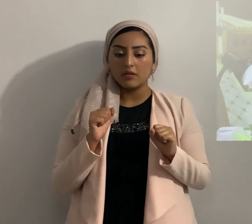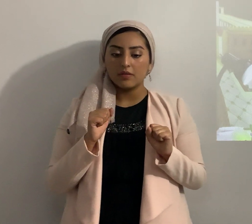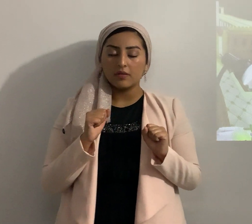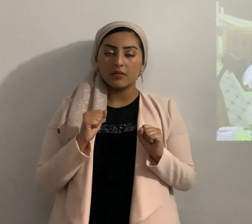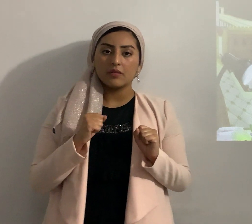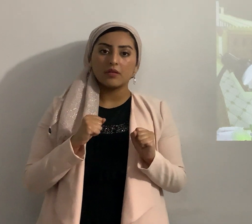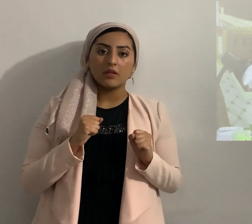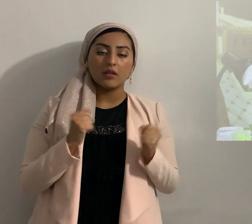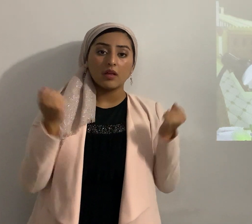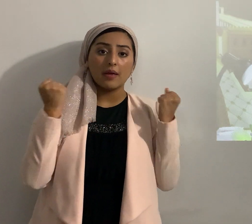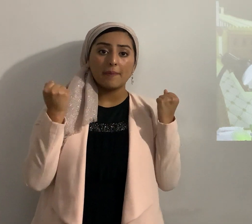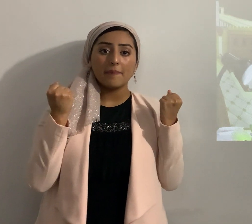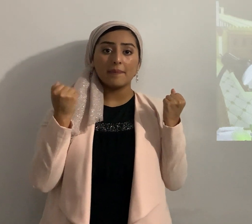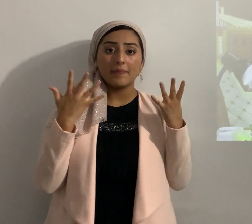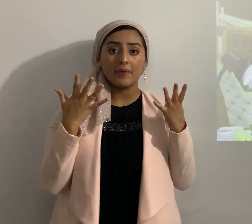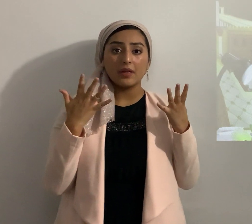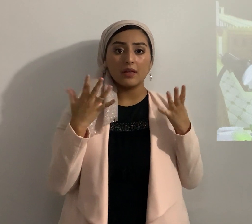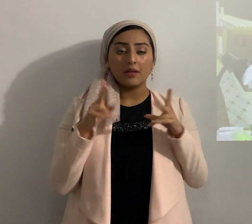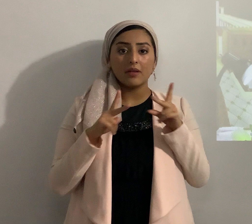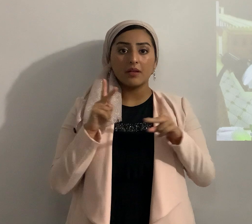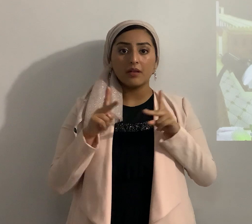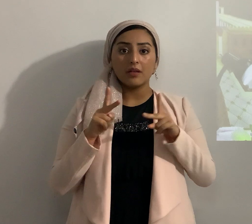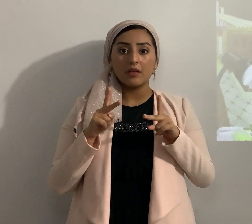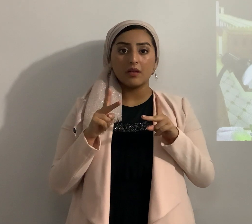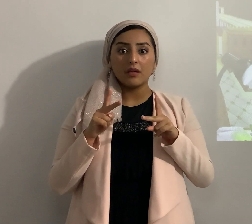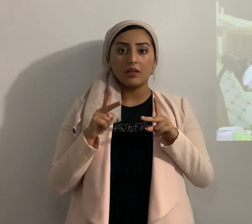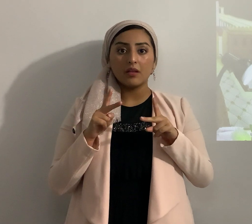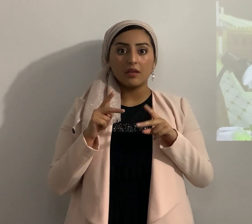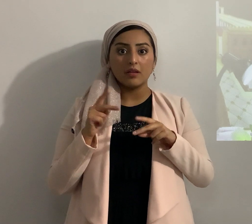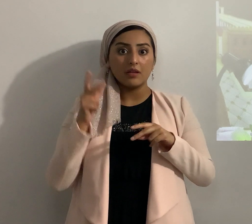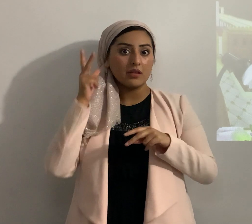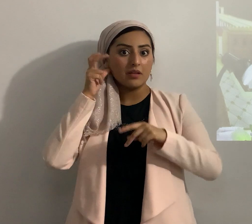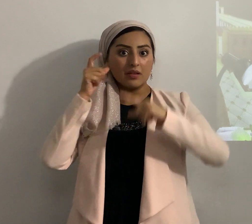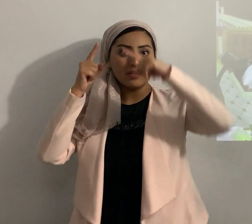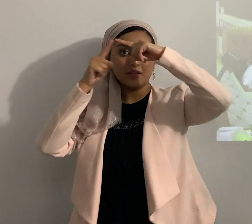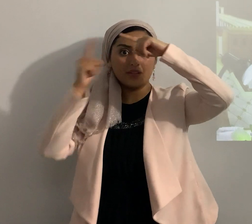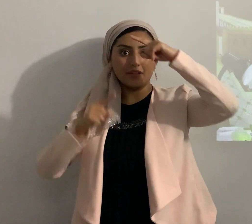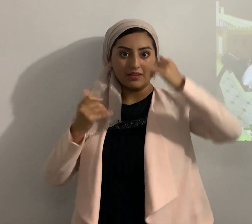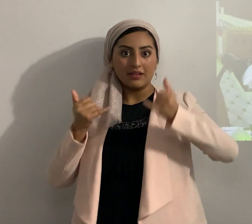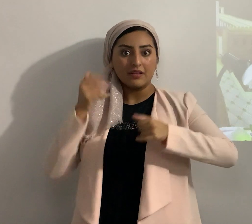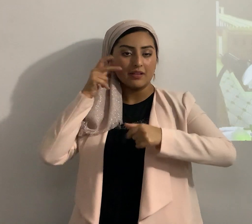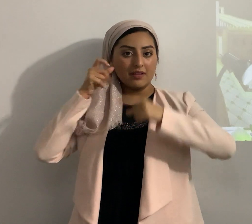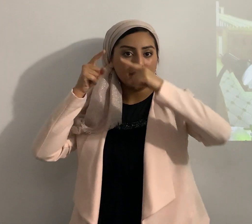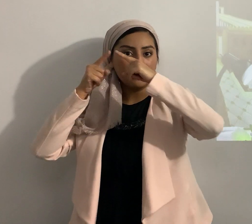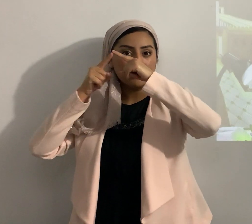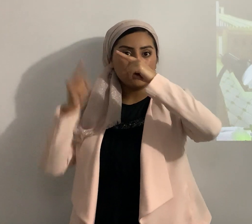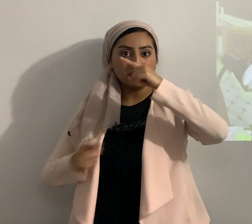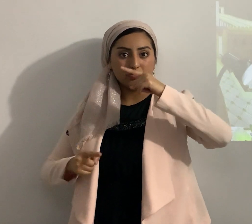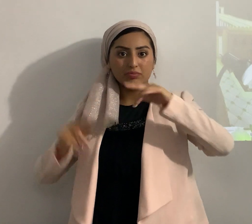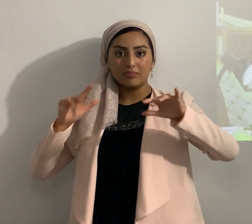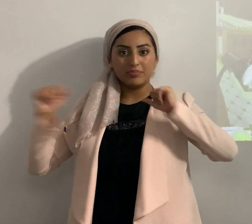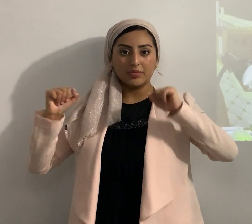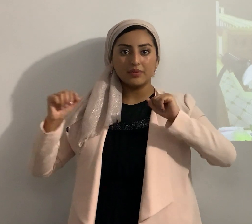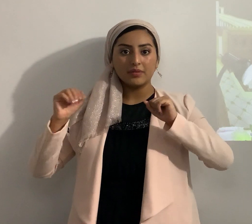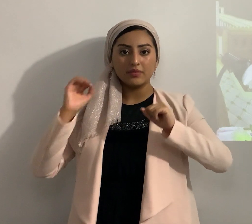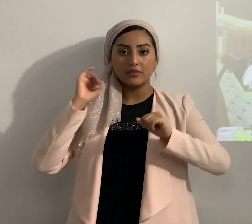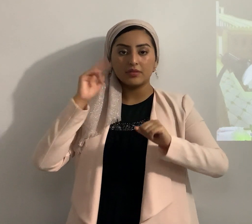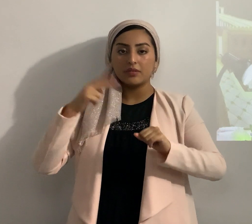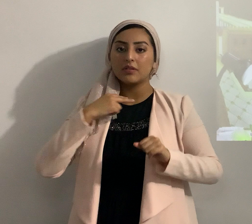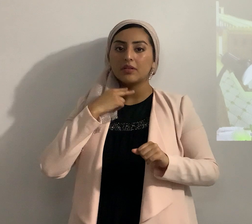mucha gente mucho Yahweh habla aleluya citruenas que Yahweh habla amén